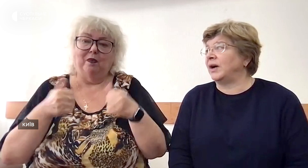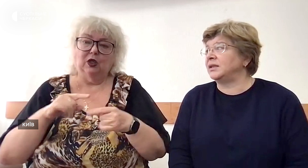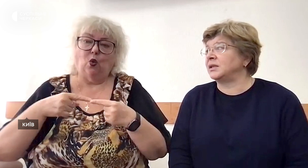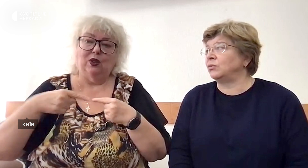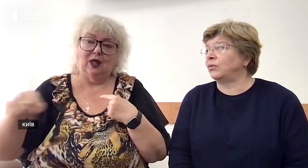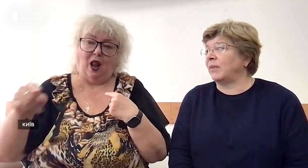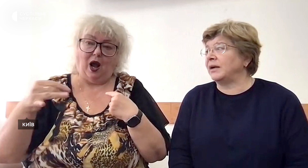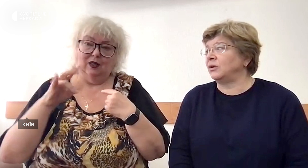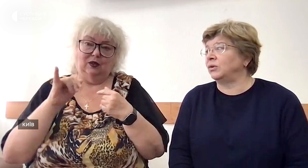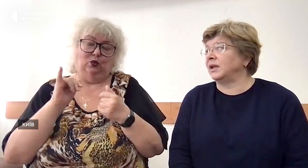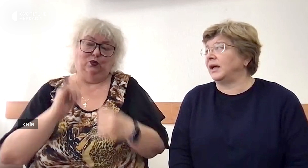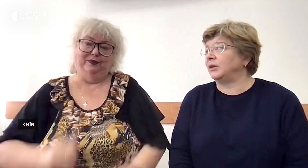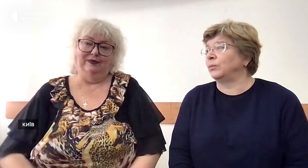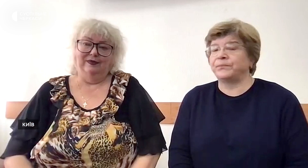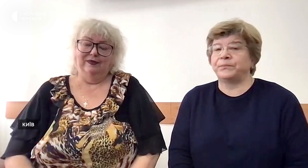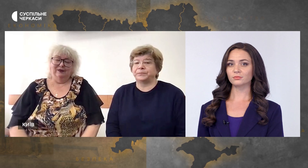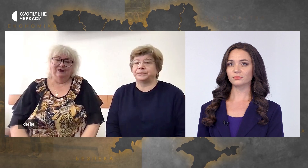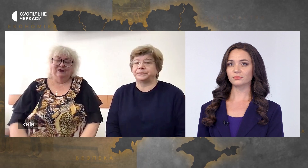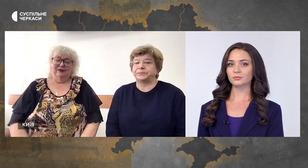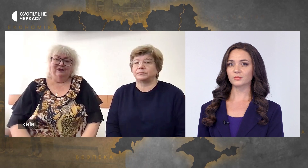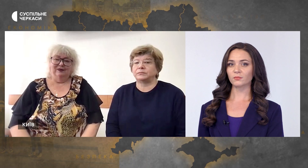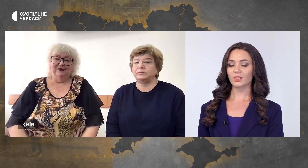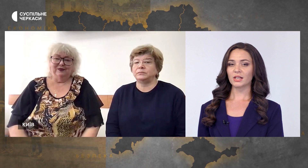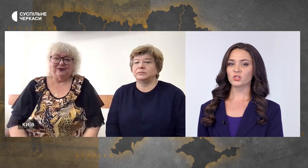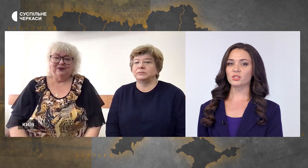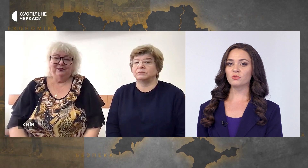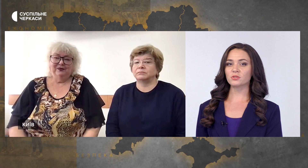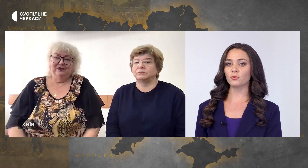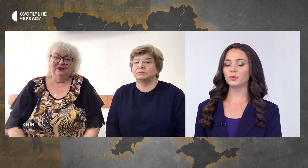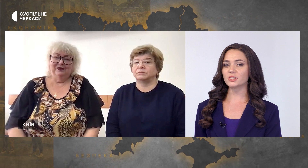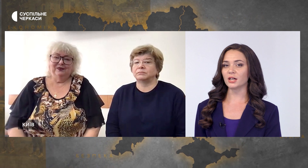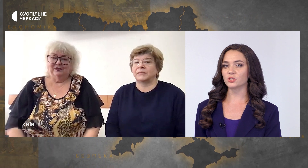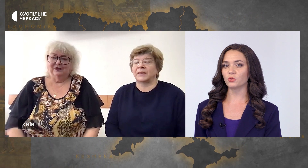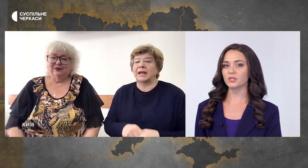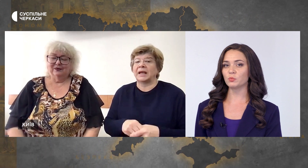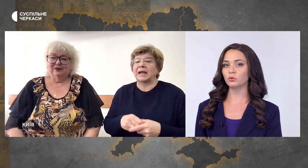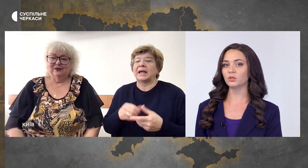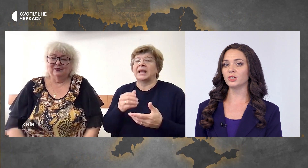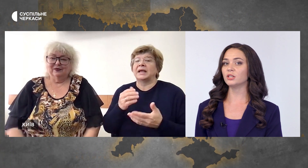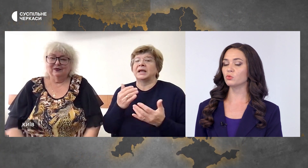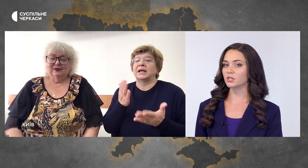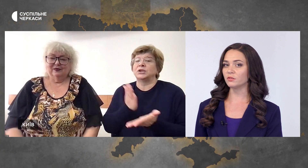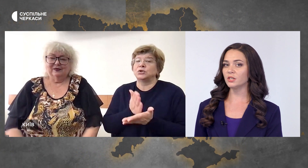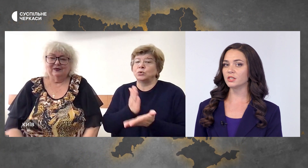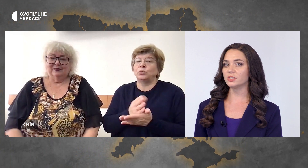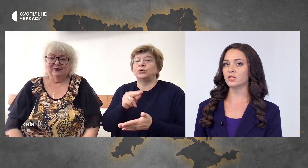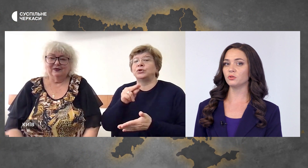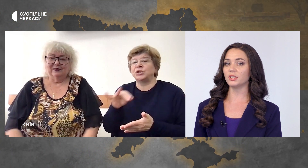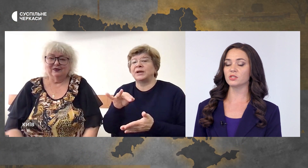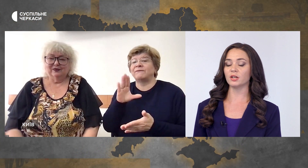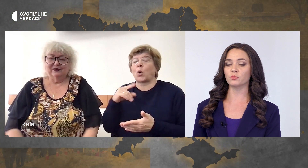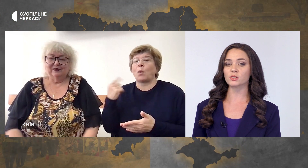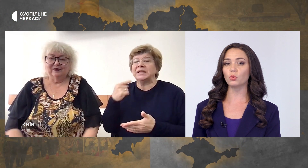і спілкуватися у форматі онлайну. Чи існують в областях сьогодні спільноти інклюзивні